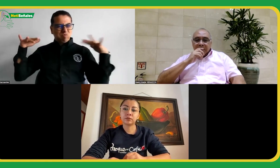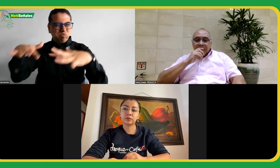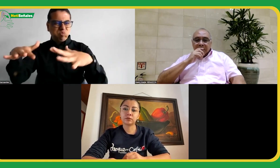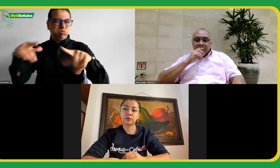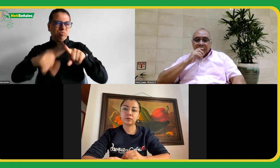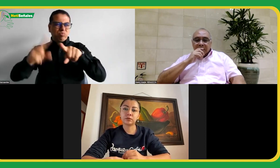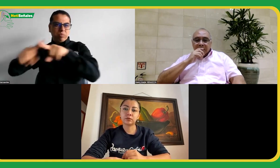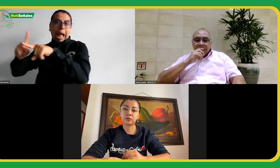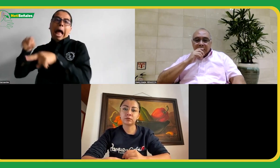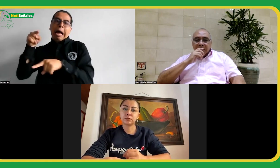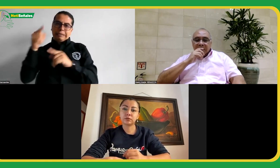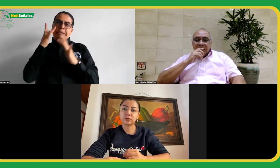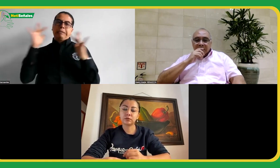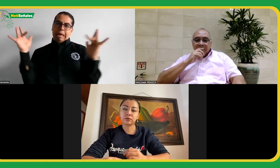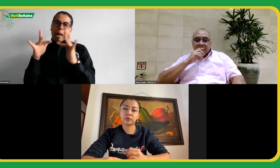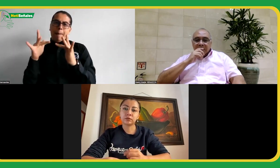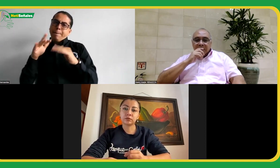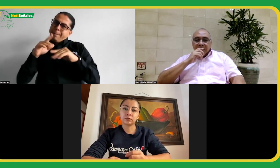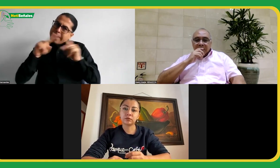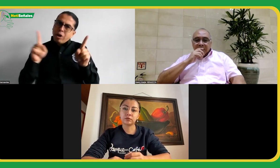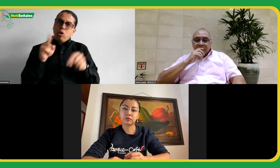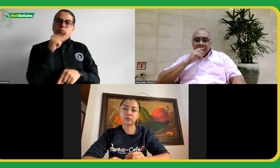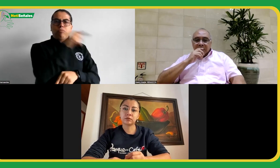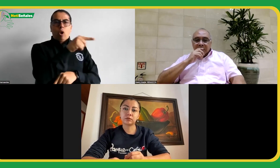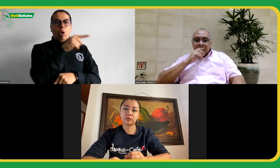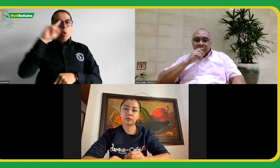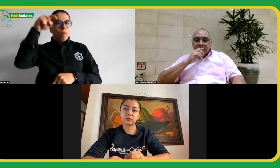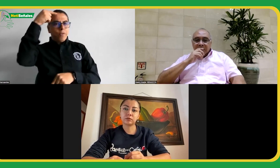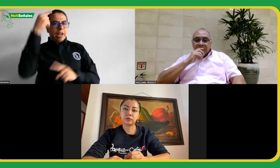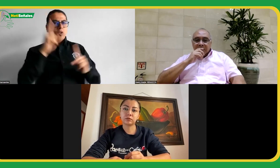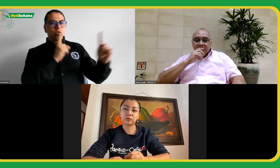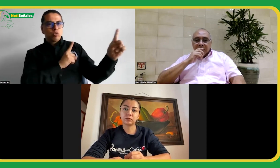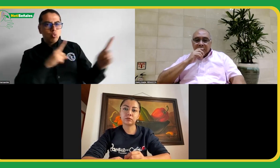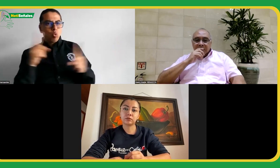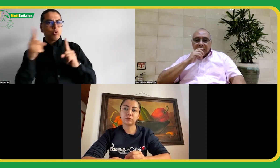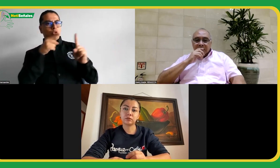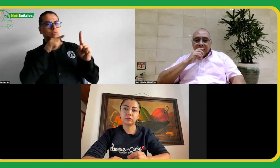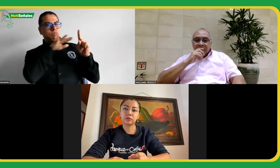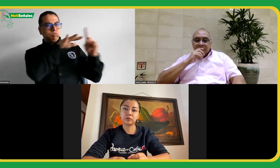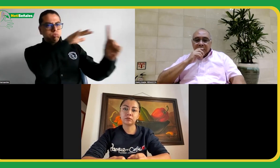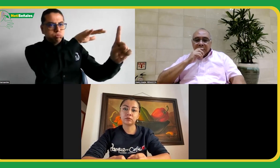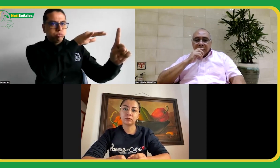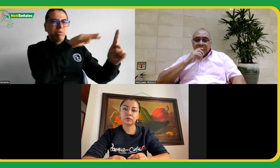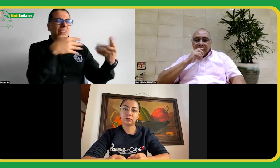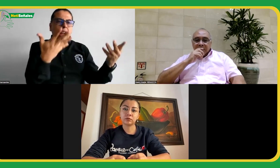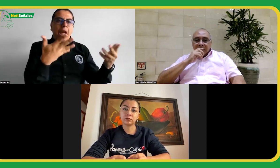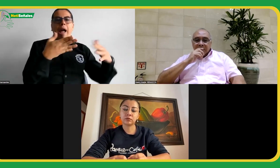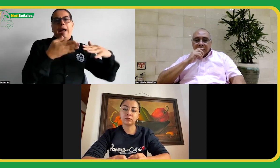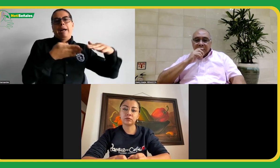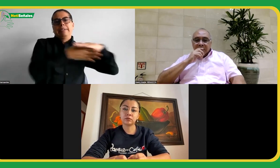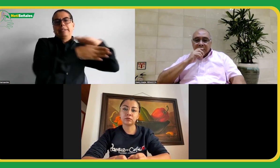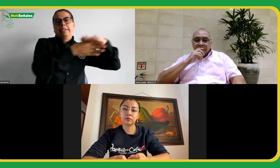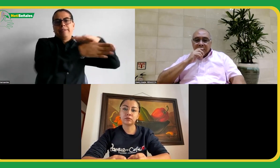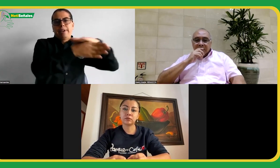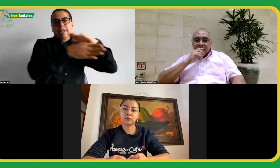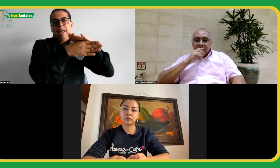podamos mostrar esta bandera como parte de nuestro orgullo de ser personas sordas. Pero que el otro símbolo